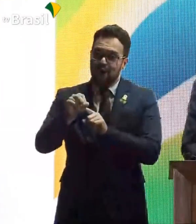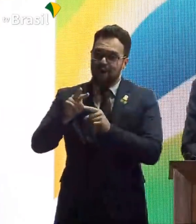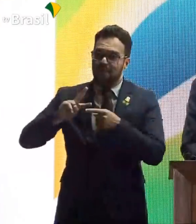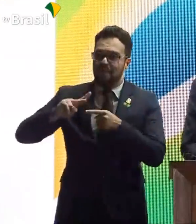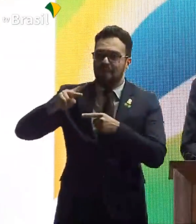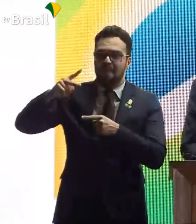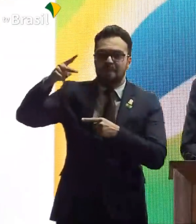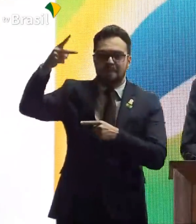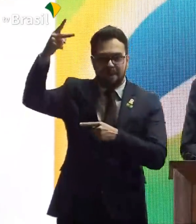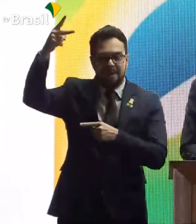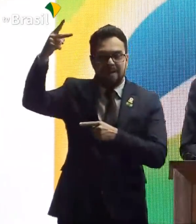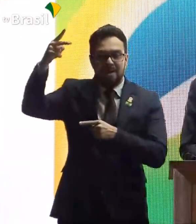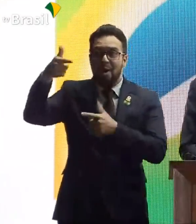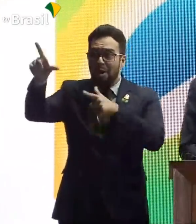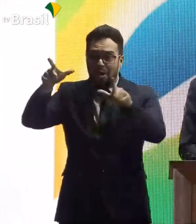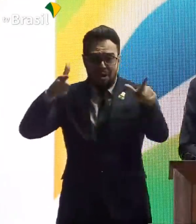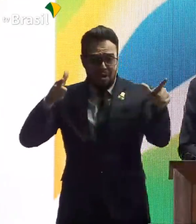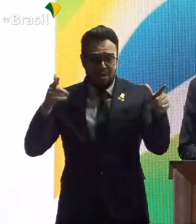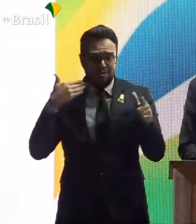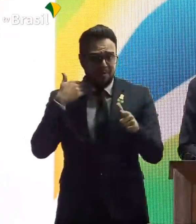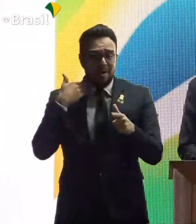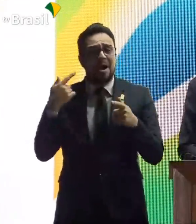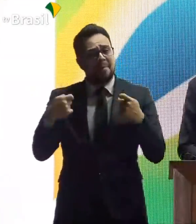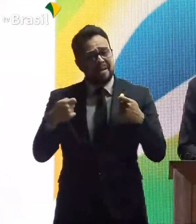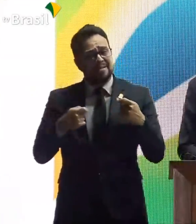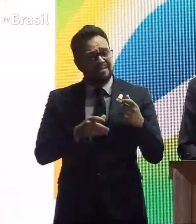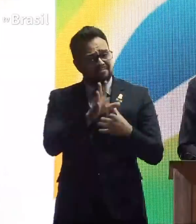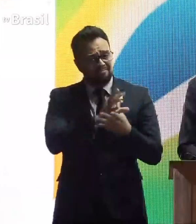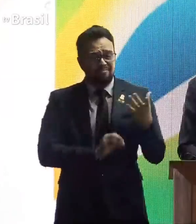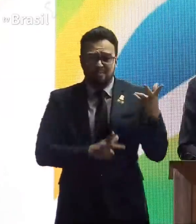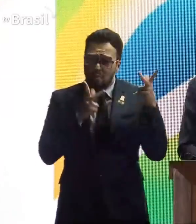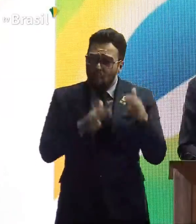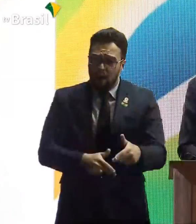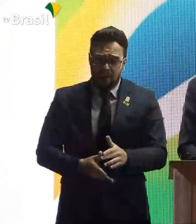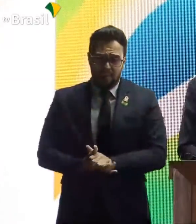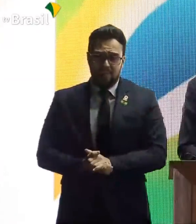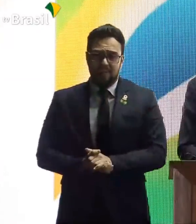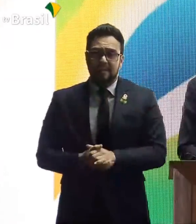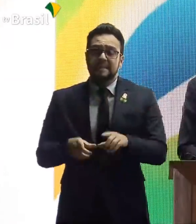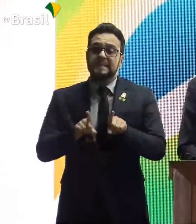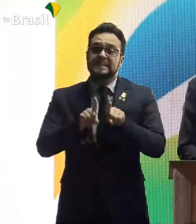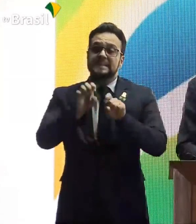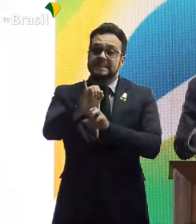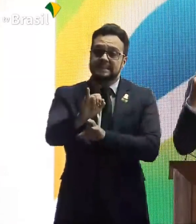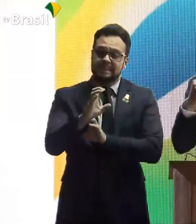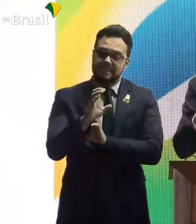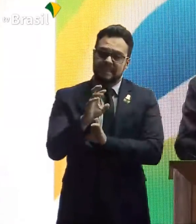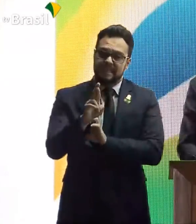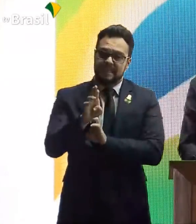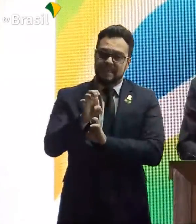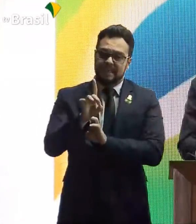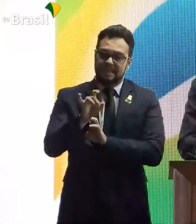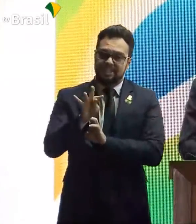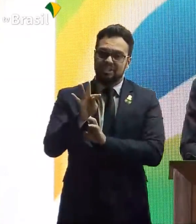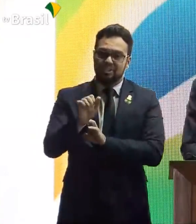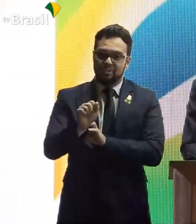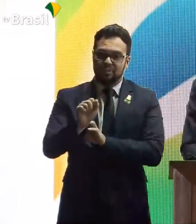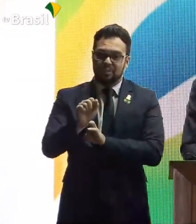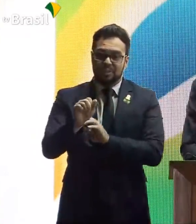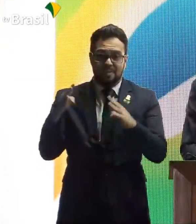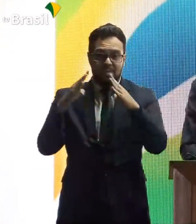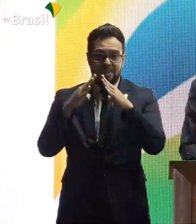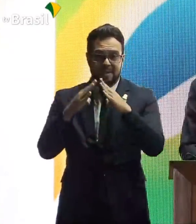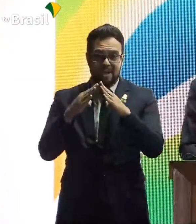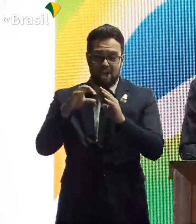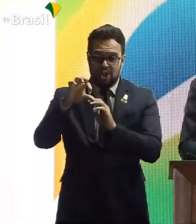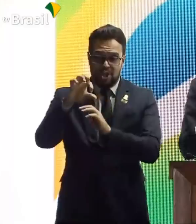bancos vão ter que ir atrás. Quando se fala também no crédito imobiliário, de 9% em janeiro, está 6